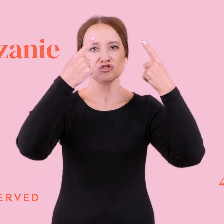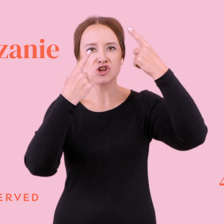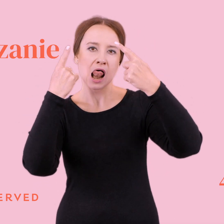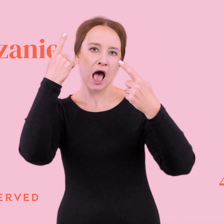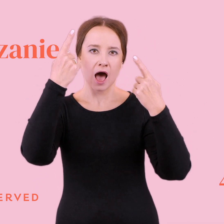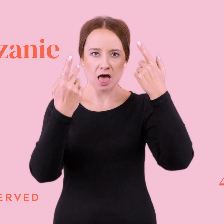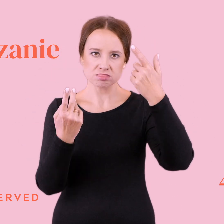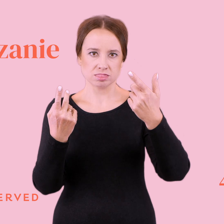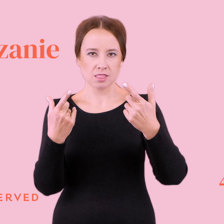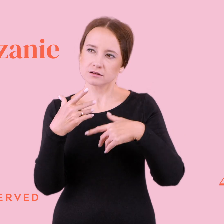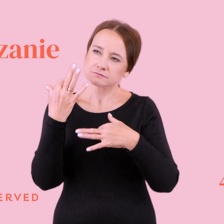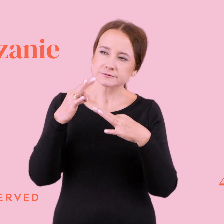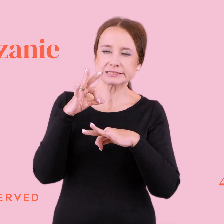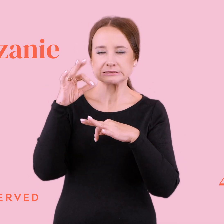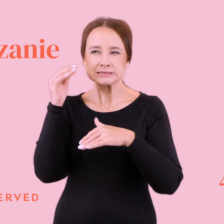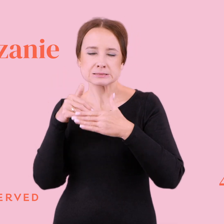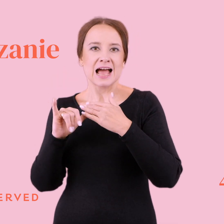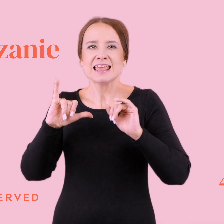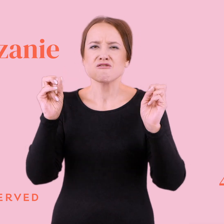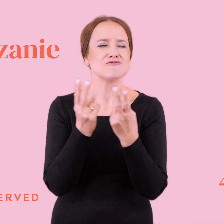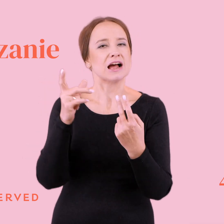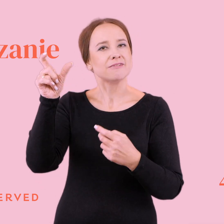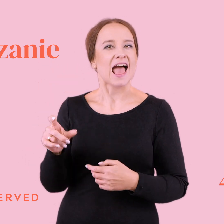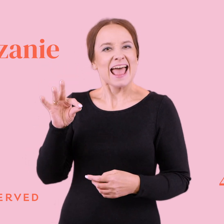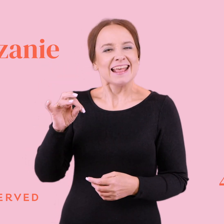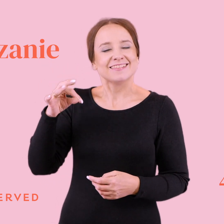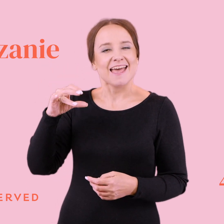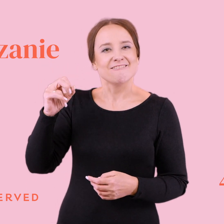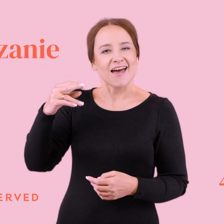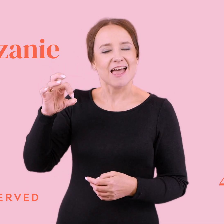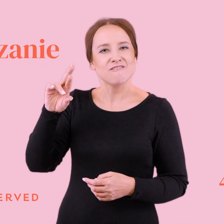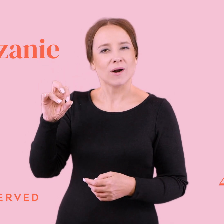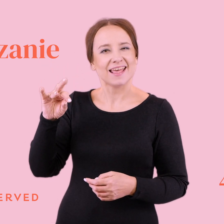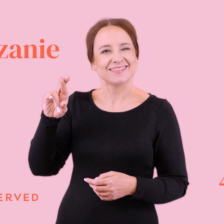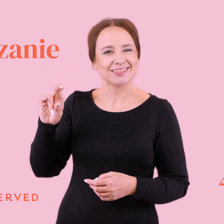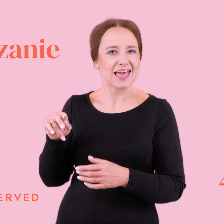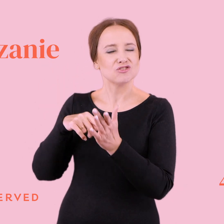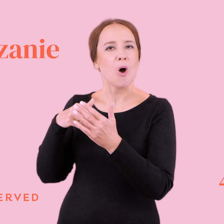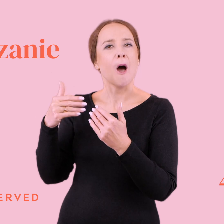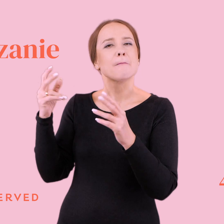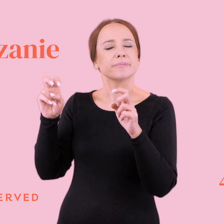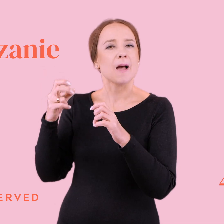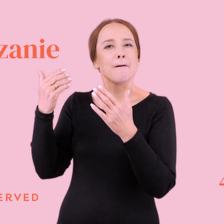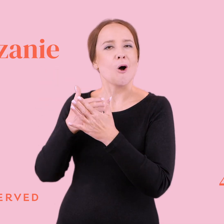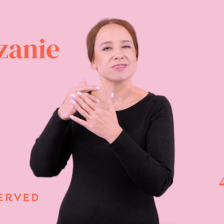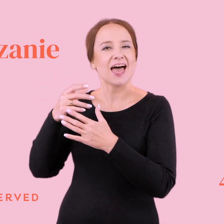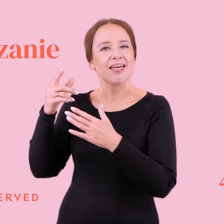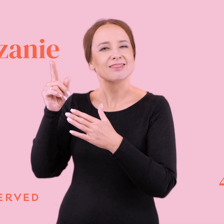ukrugnutych takich intryg, jak Stefani Forrester, po prostu z mody na sukces, że to jest metoda na uzyskanie takiej zdrowej, wiecie,